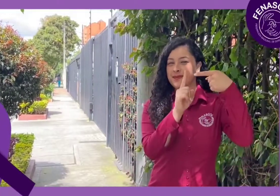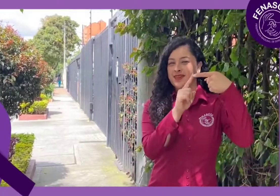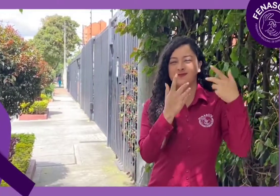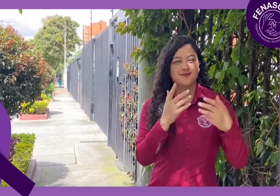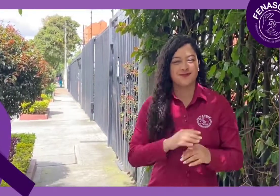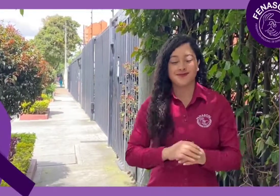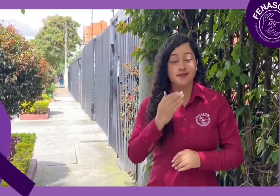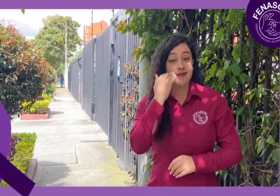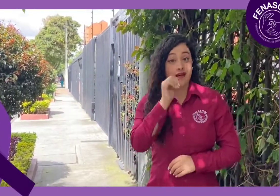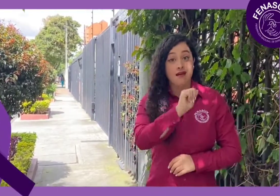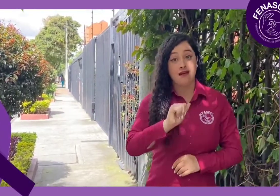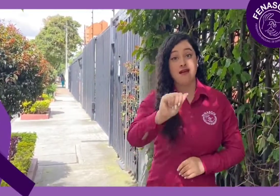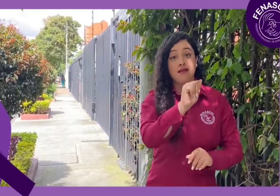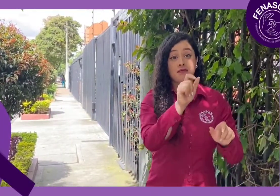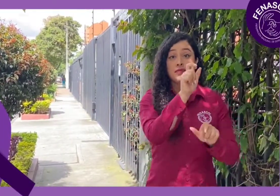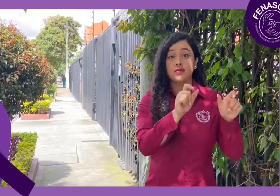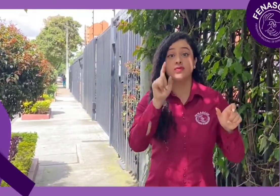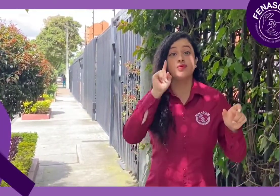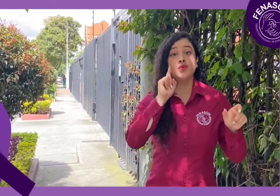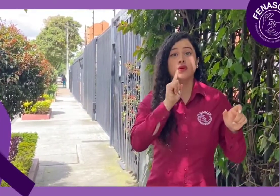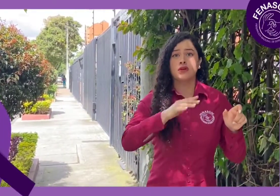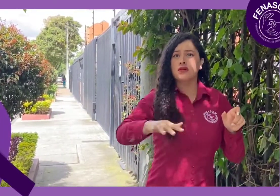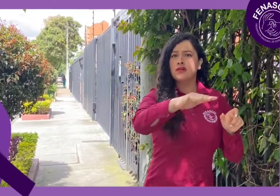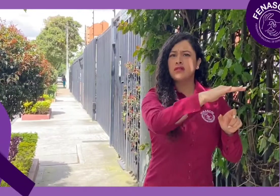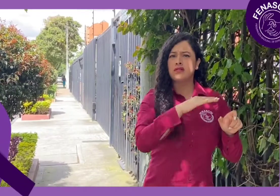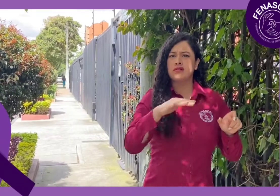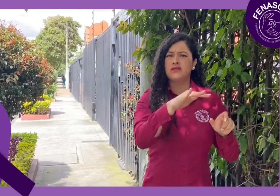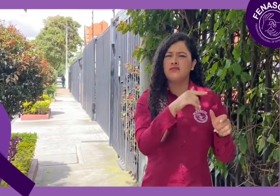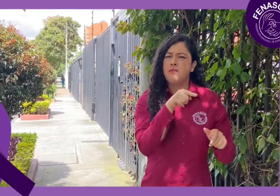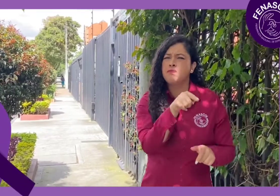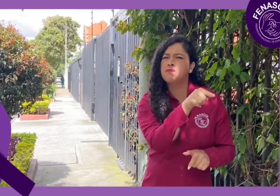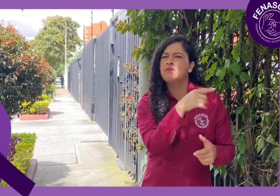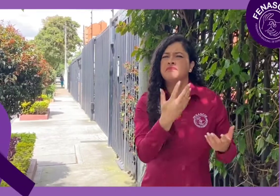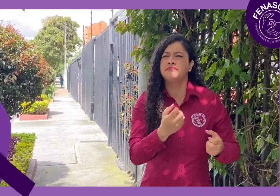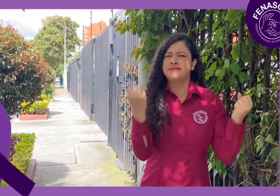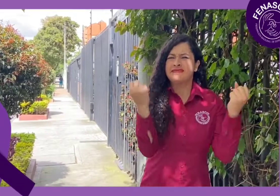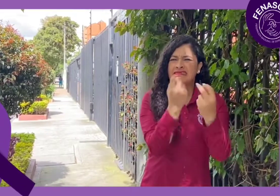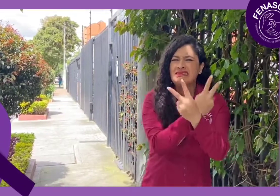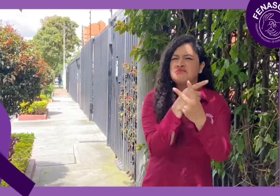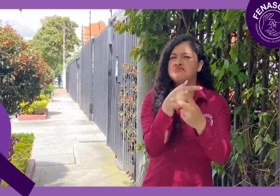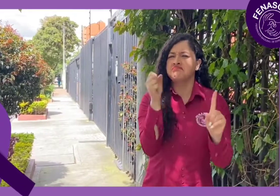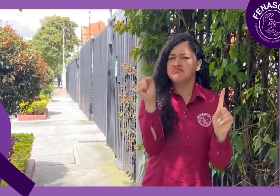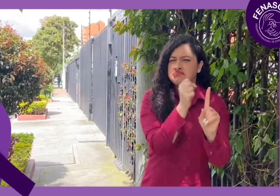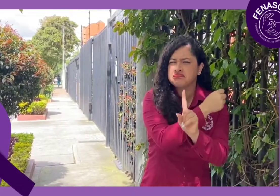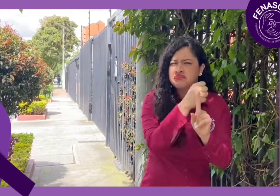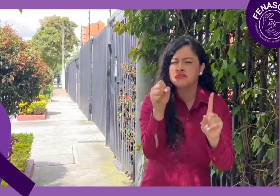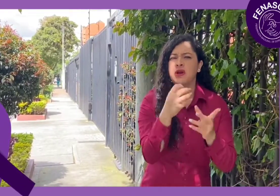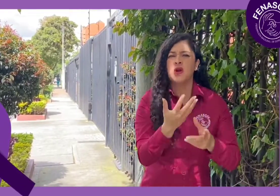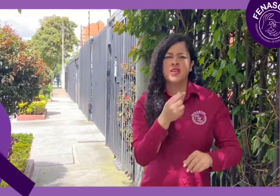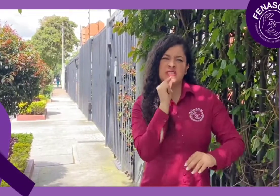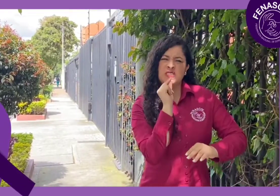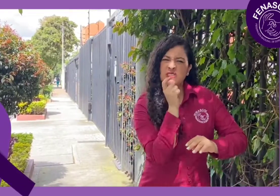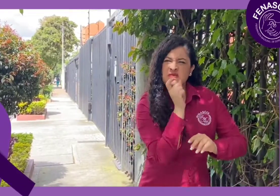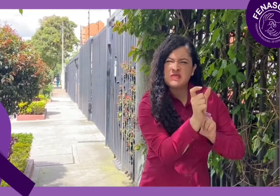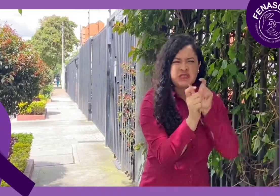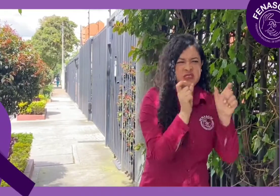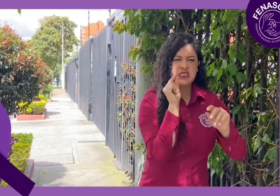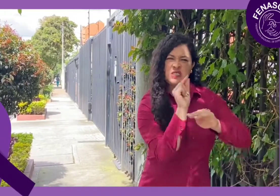Mujeres Primero, las mujeres sordas que sean víctimas de cualquier manifestación de violencia, como física, verbal,